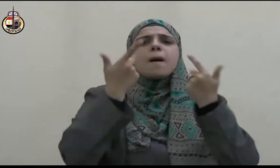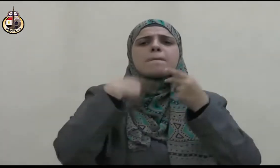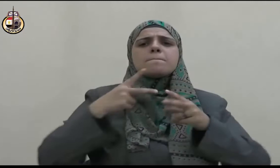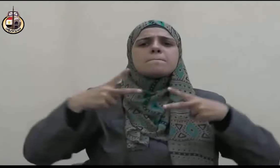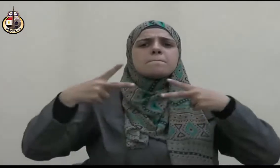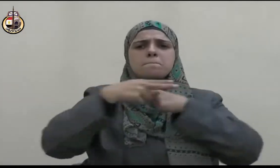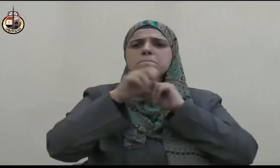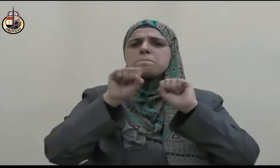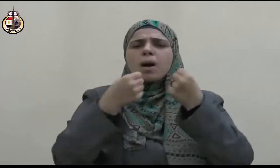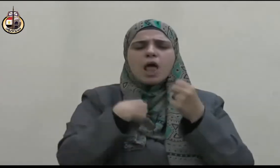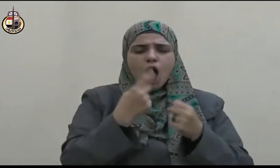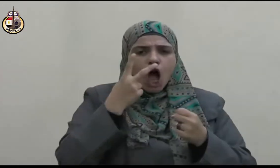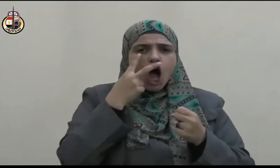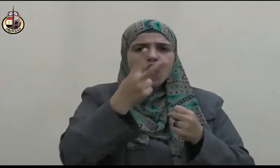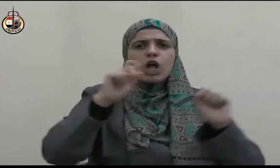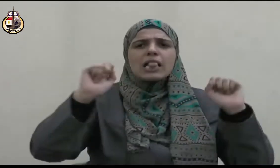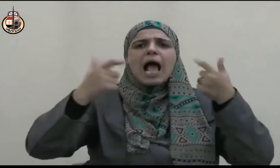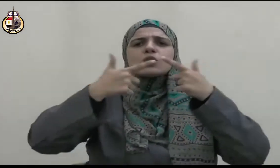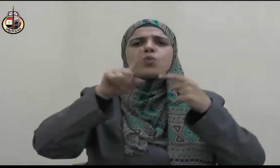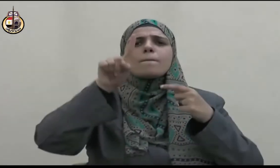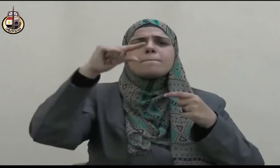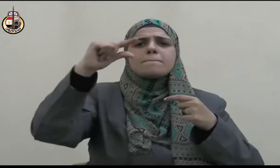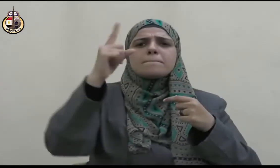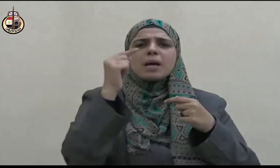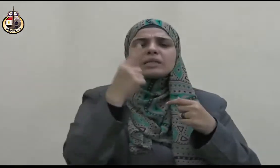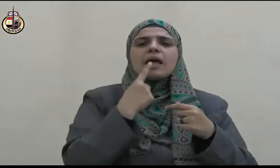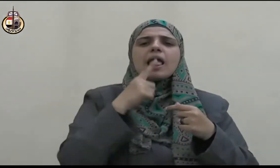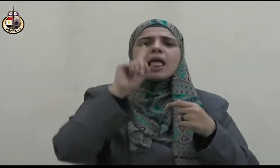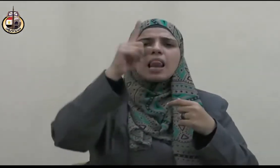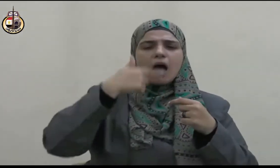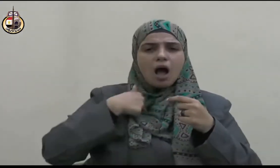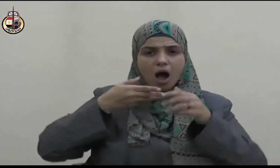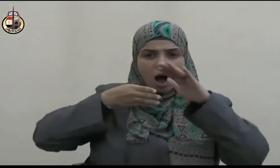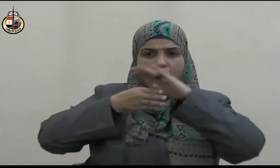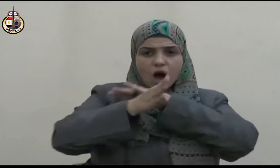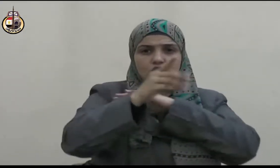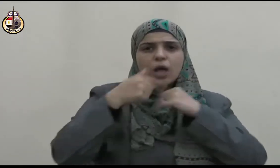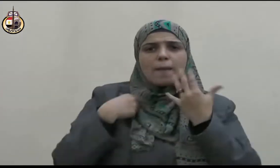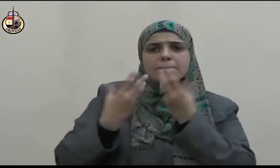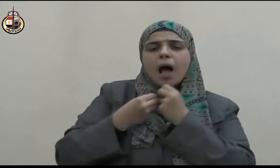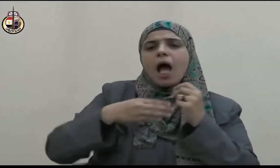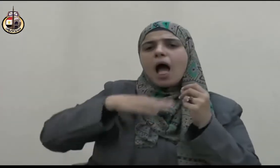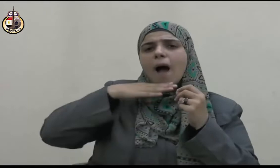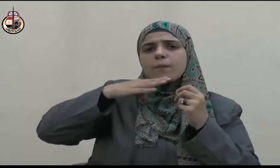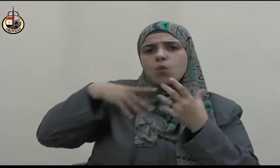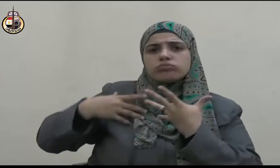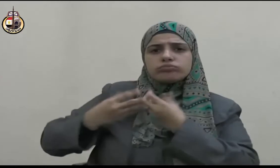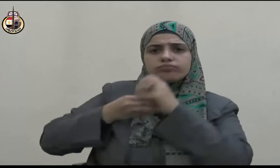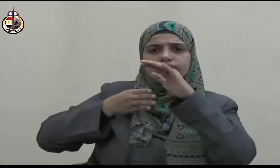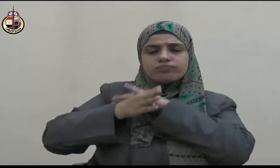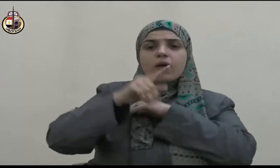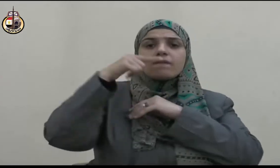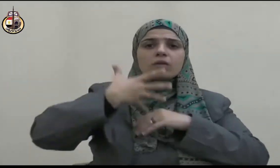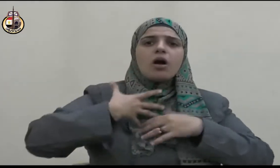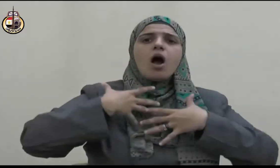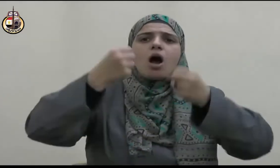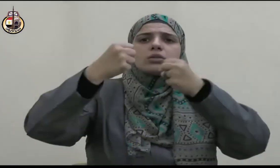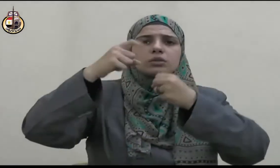طيبة في تعامله مع أزواجه فقد عاش النبي صلى الله عليه وسلم مع